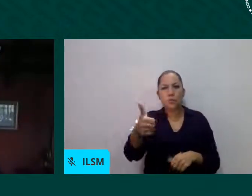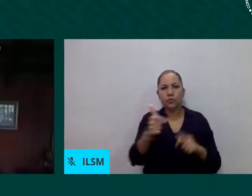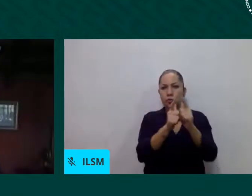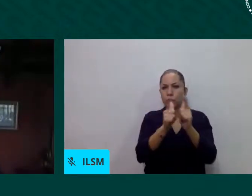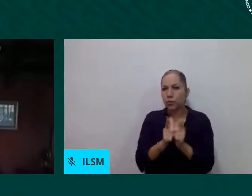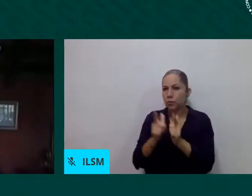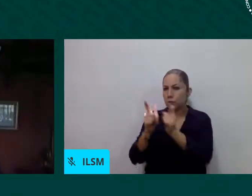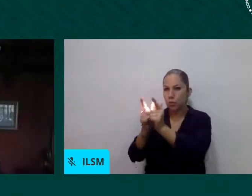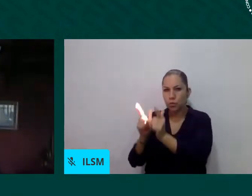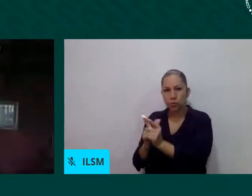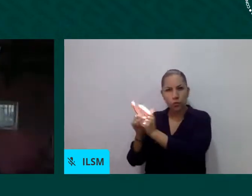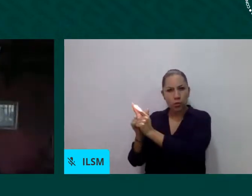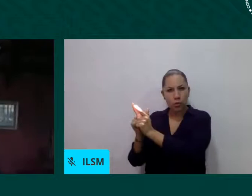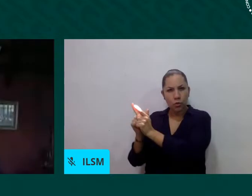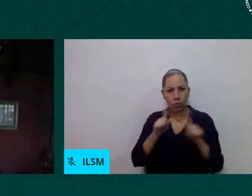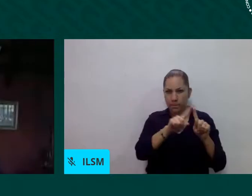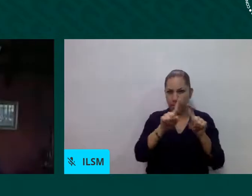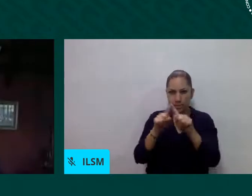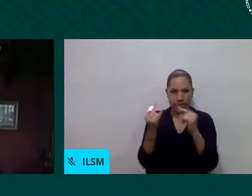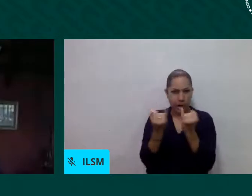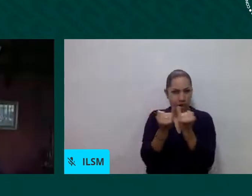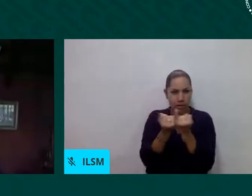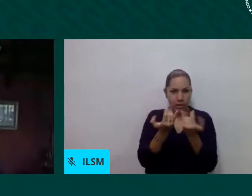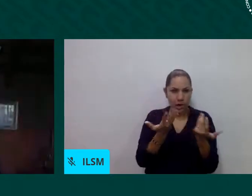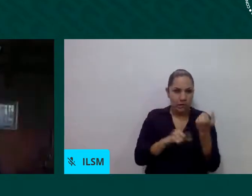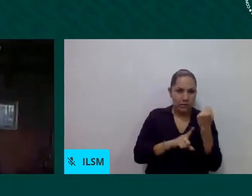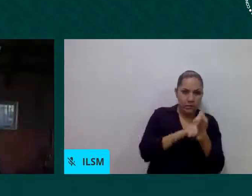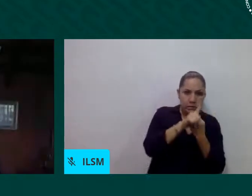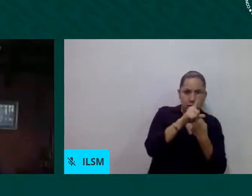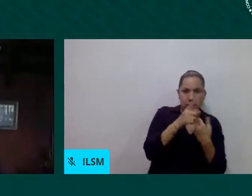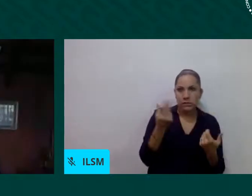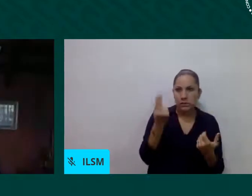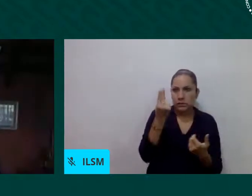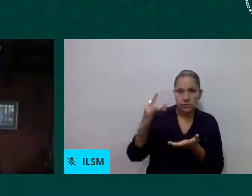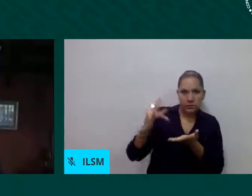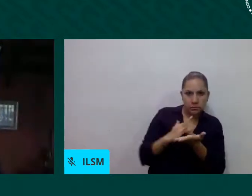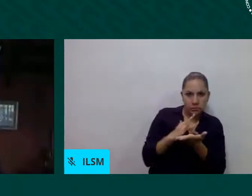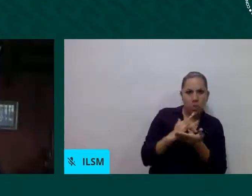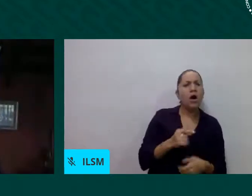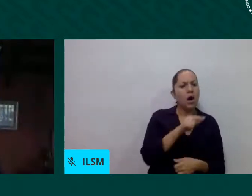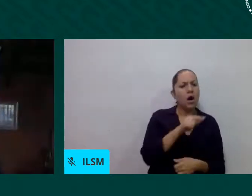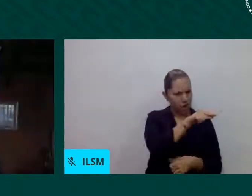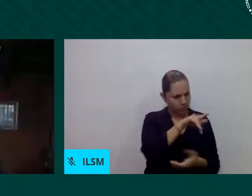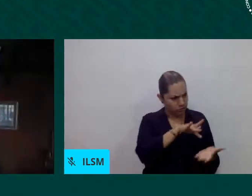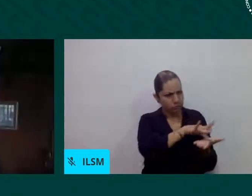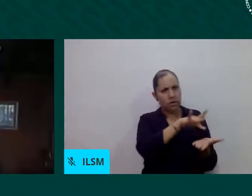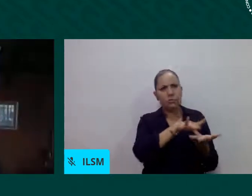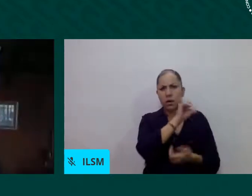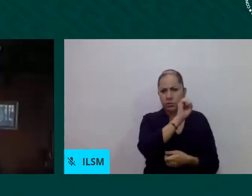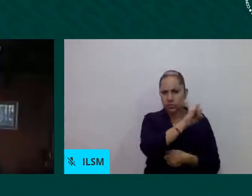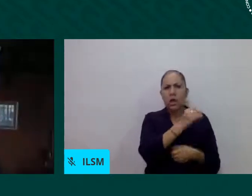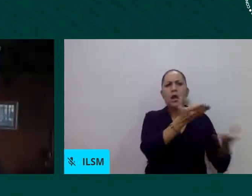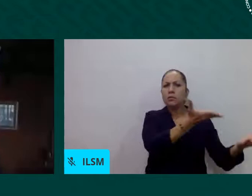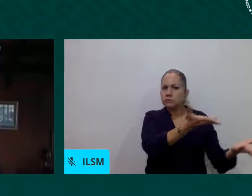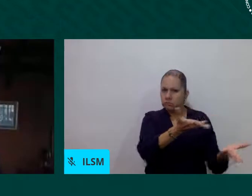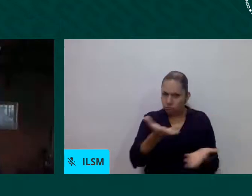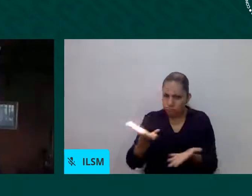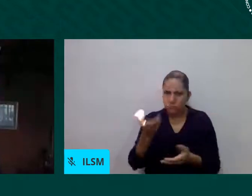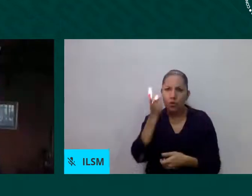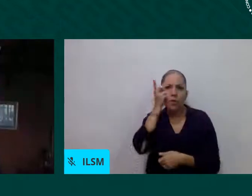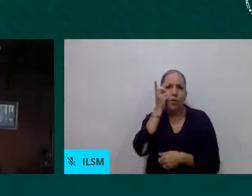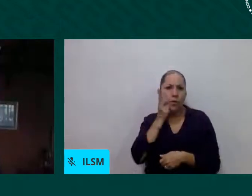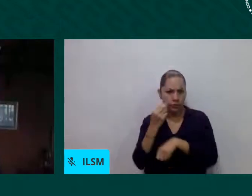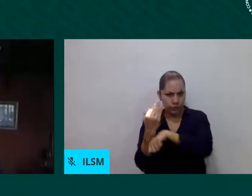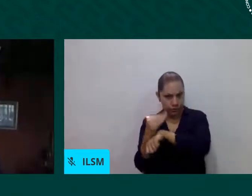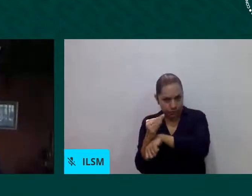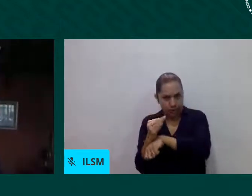solamente con alimentos sino con hospedajes, se le hacían los hisopados correspondientes para ver el grado de